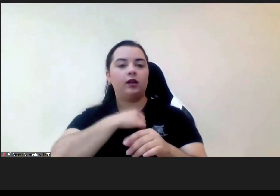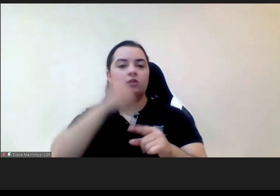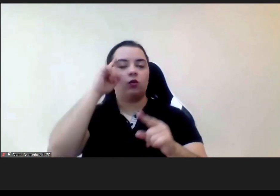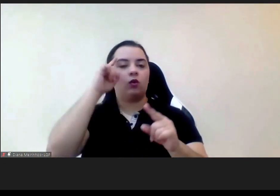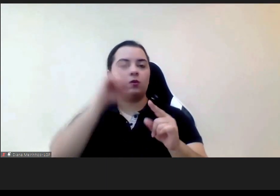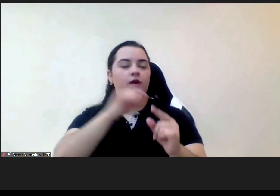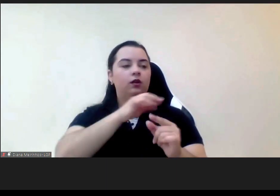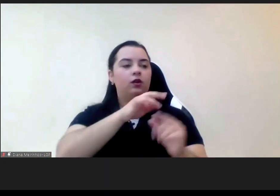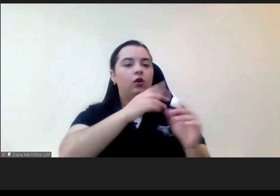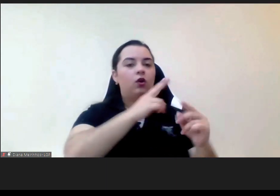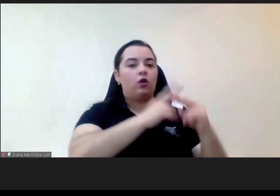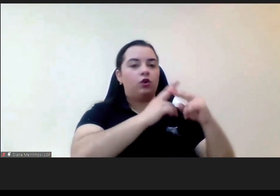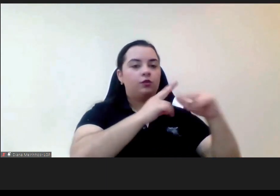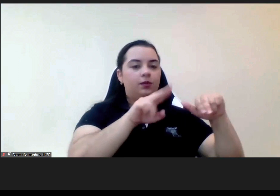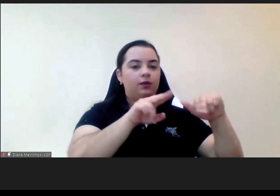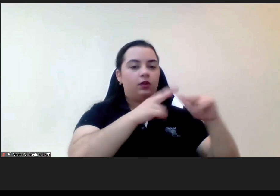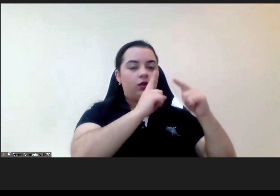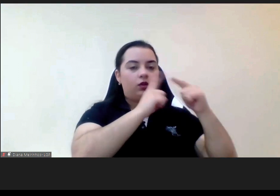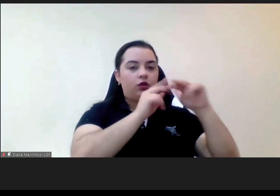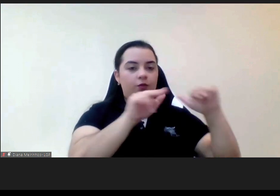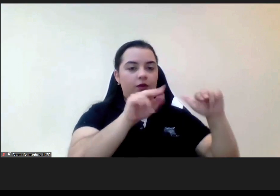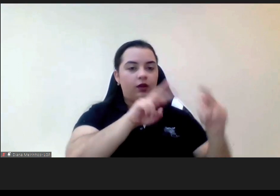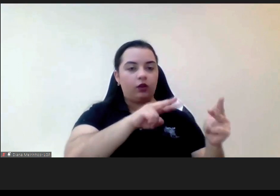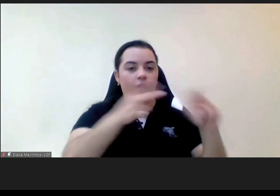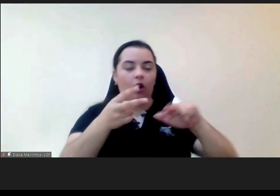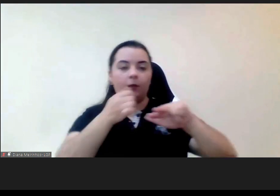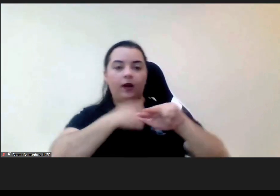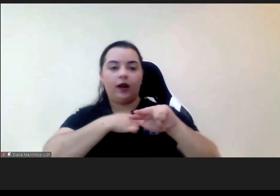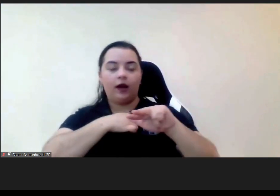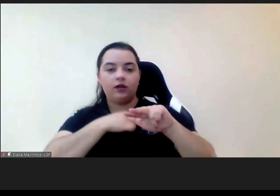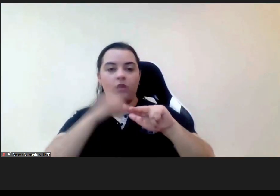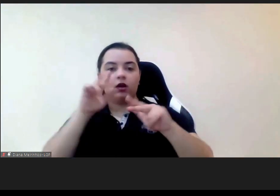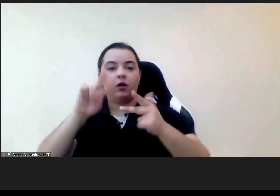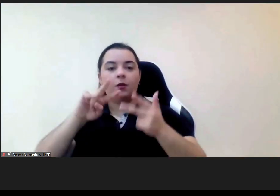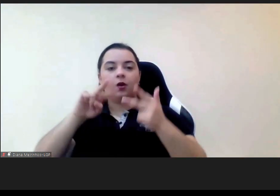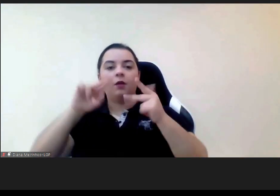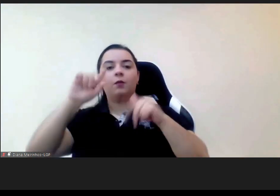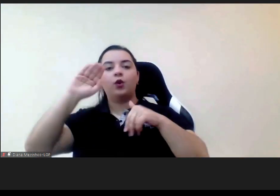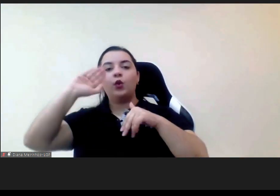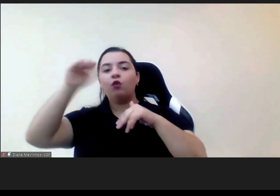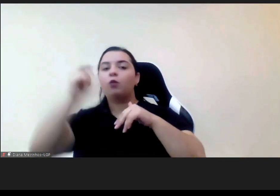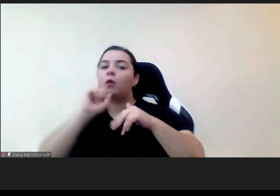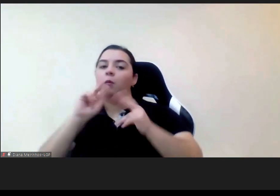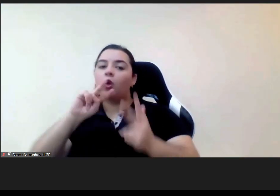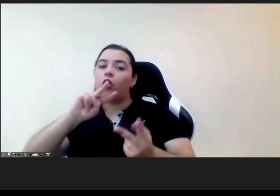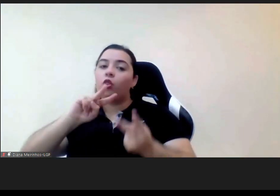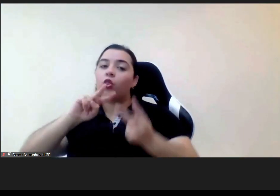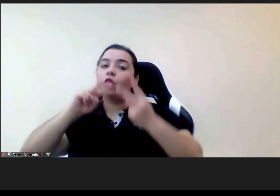pessoas com doença mental mas com um grau de incapacidade mais baixo